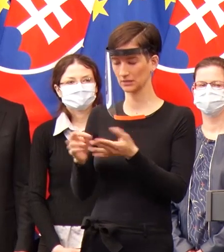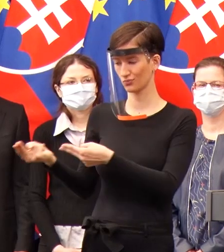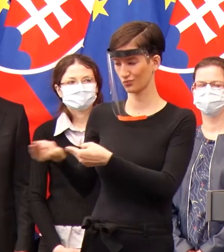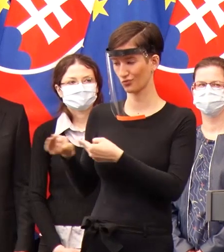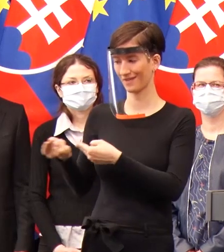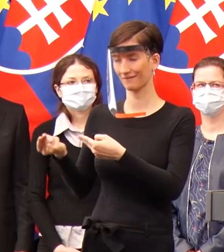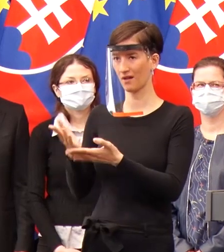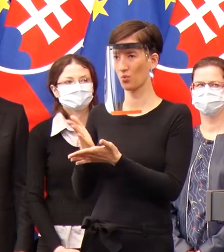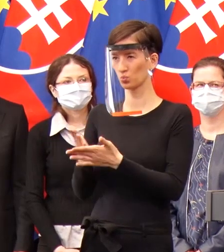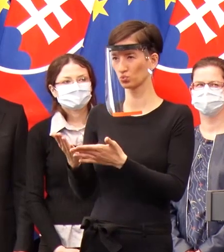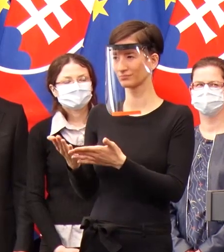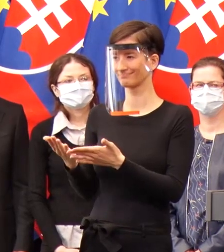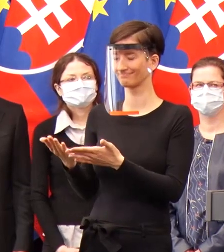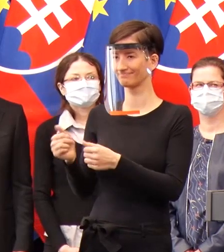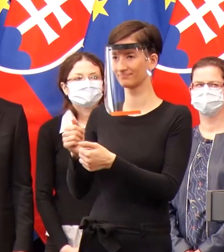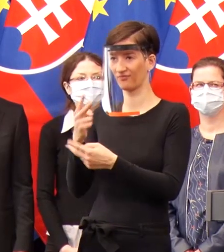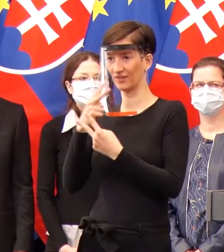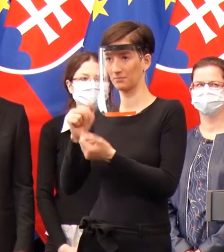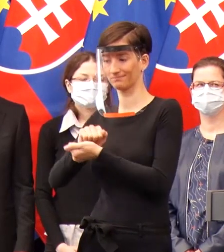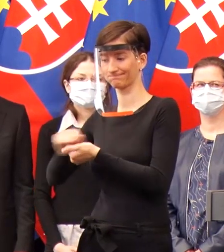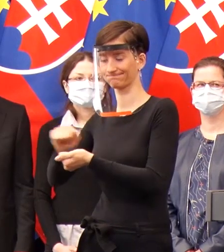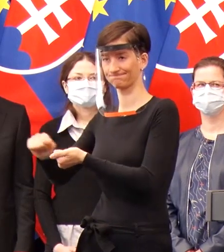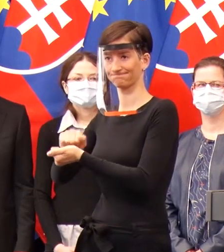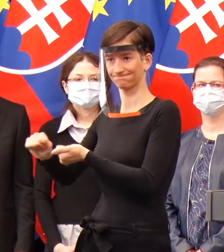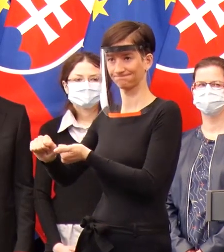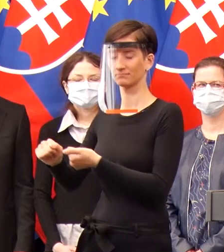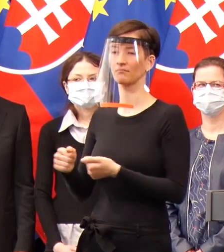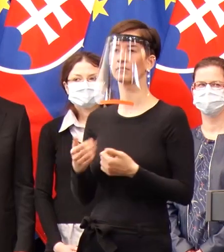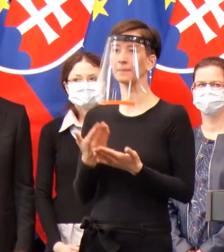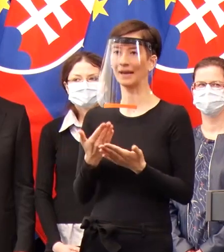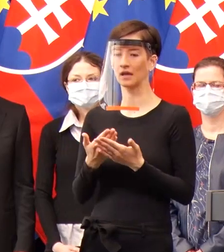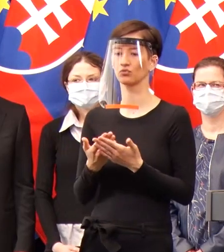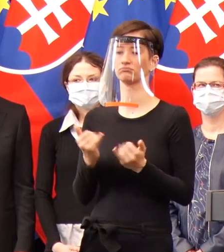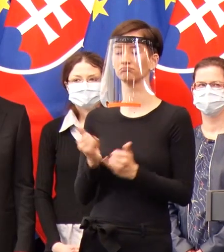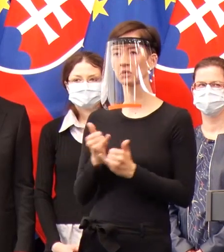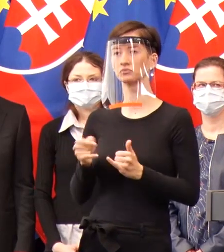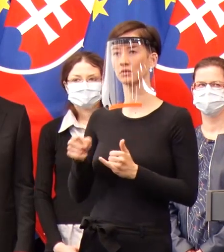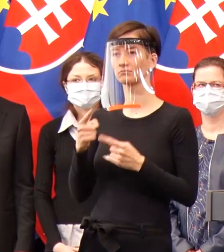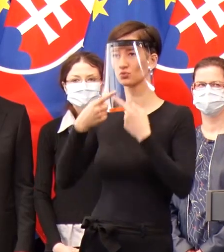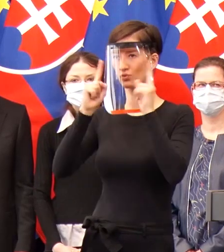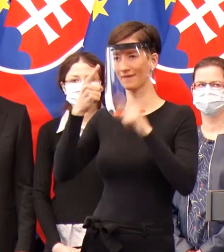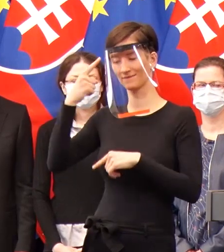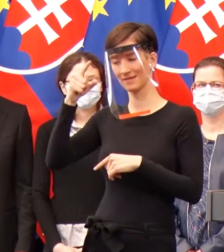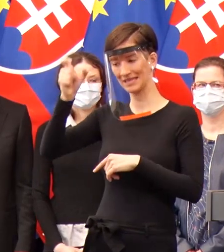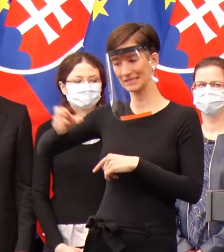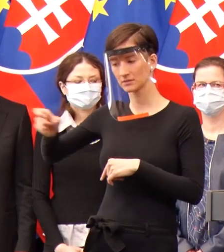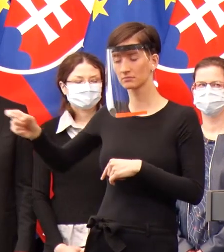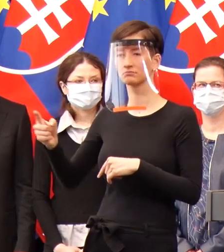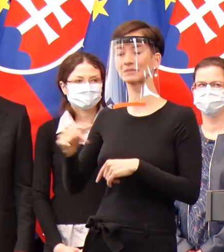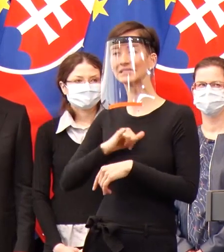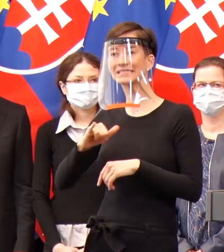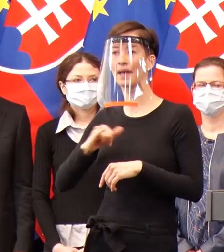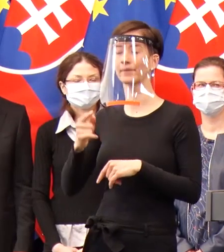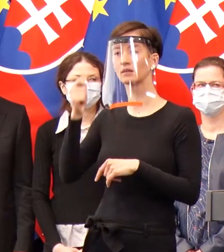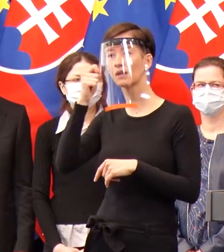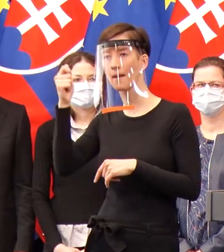sme cítili tie problémy s dodávkami tohoto, takže veľmi sme ocenili takúto možnosť. A už v